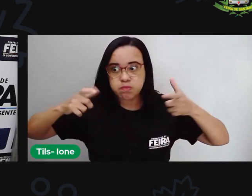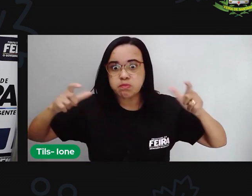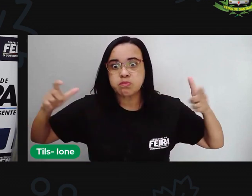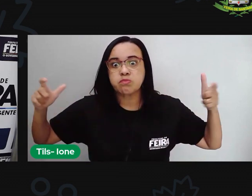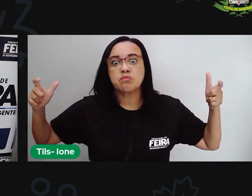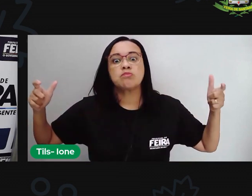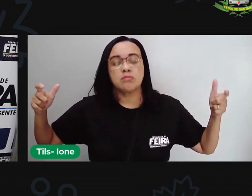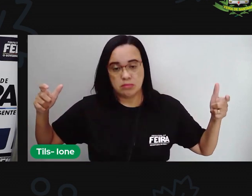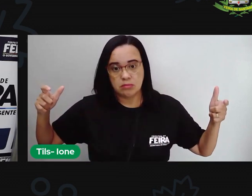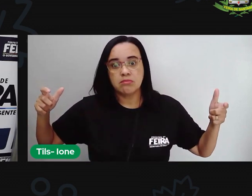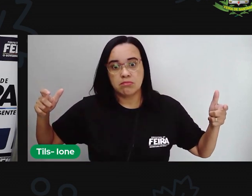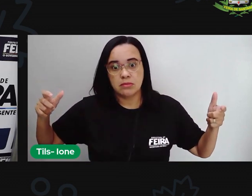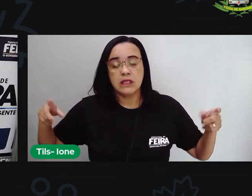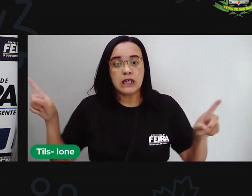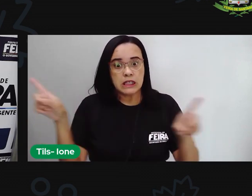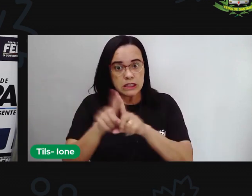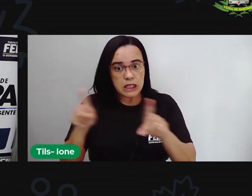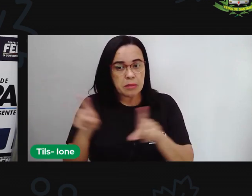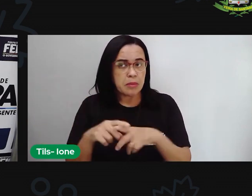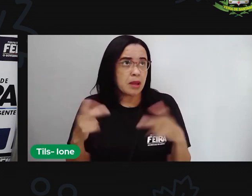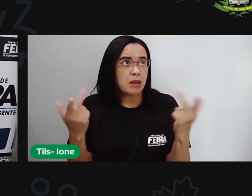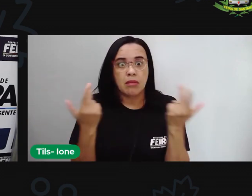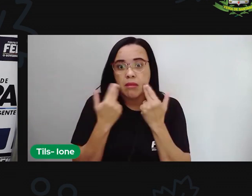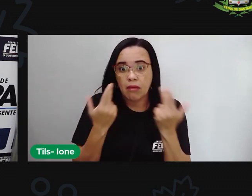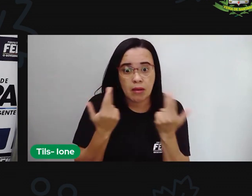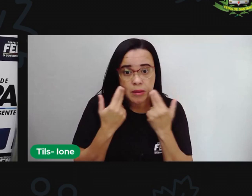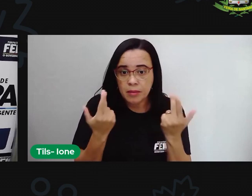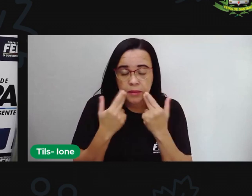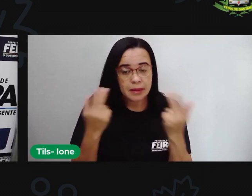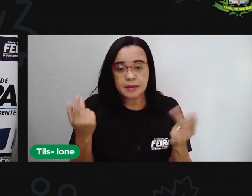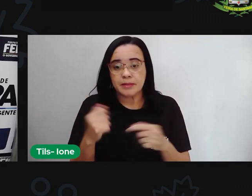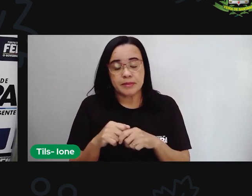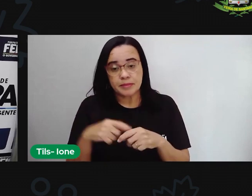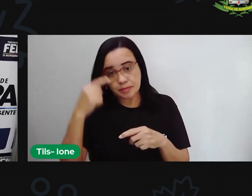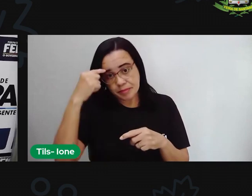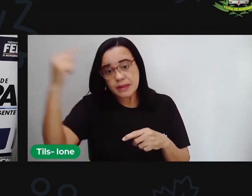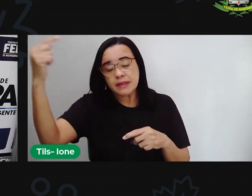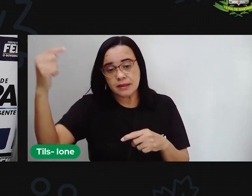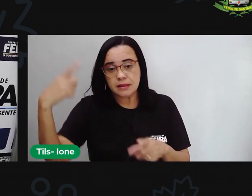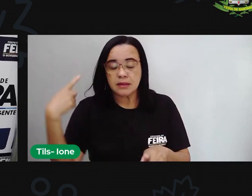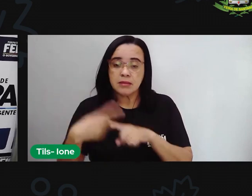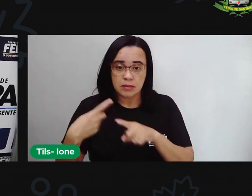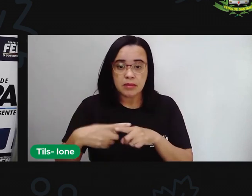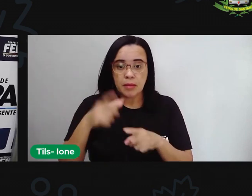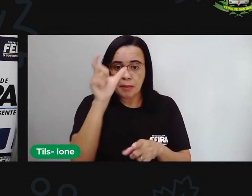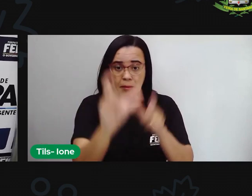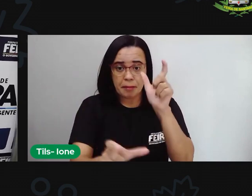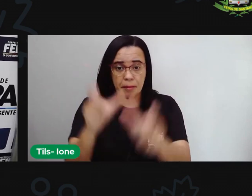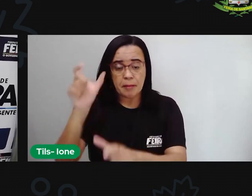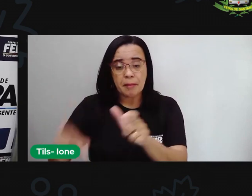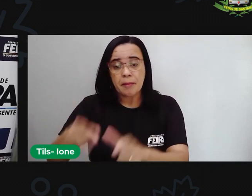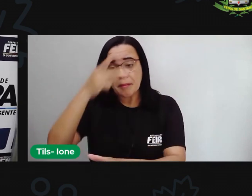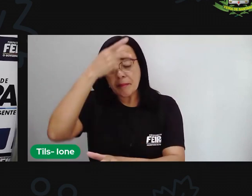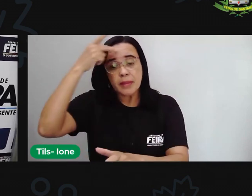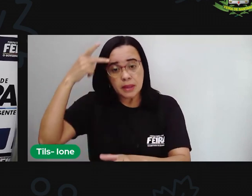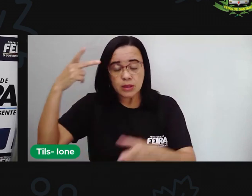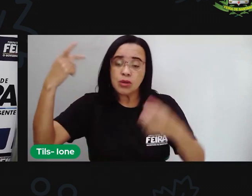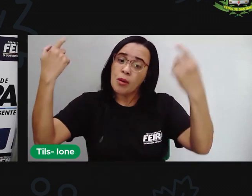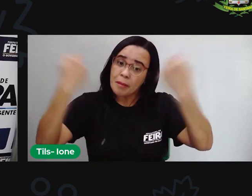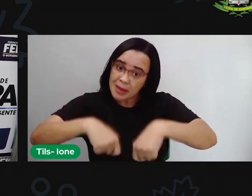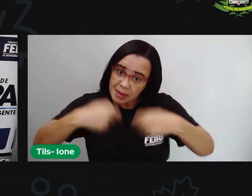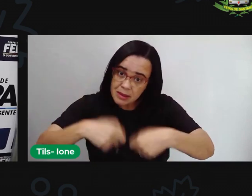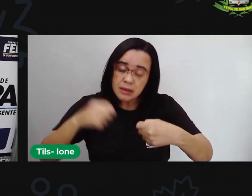normal não é diante de todas as necessidades que as pessoas têm no seu dia a dia de manter aí as suas